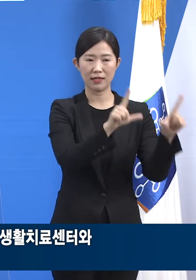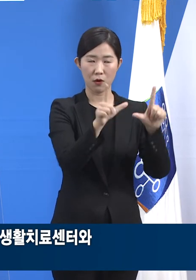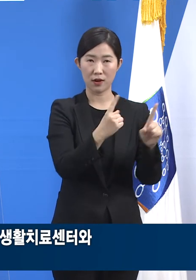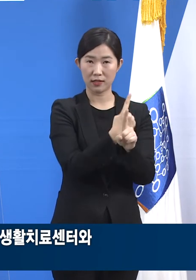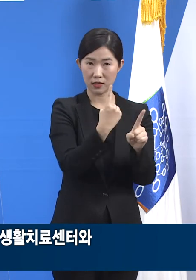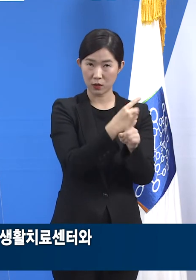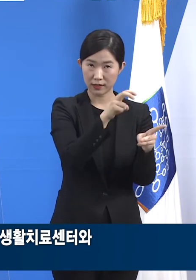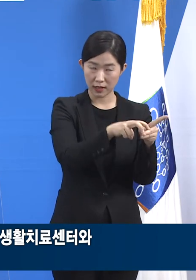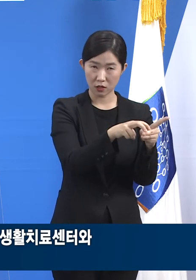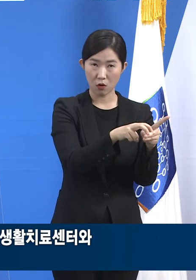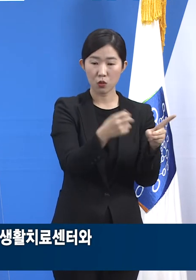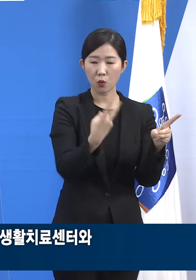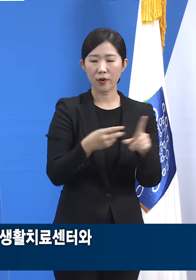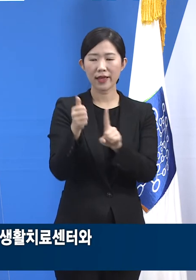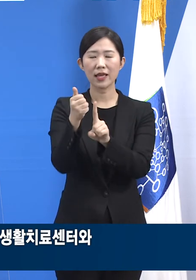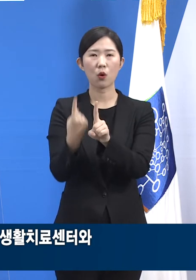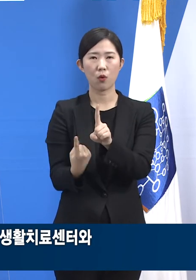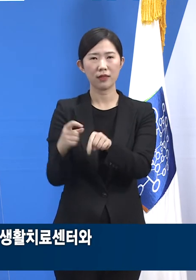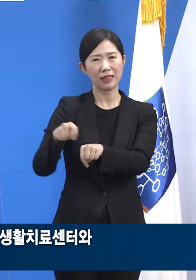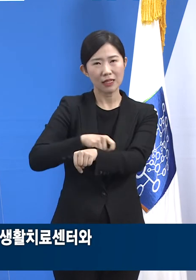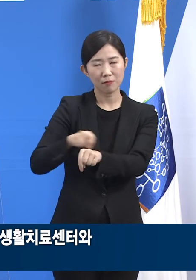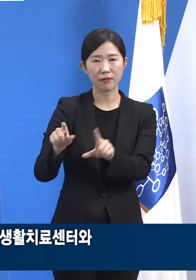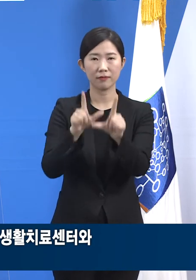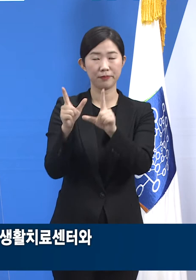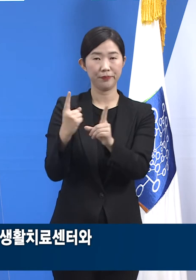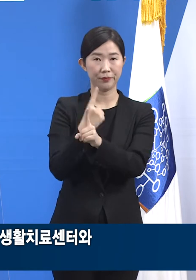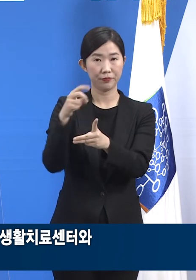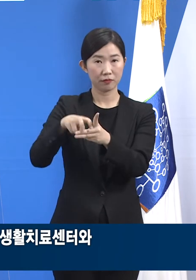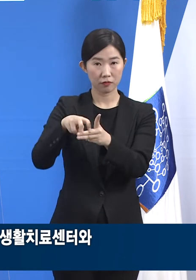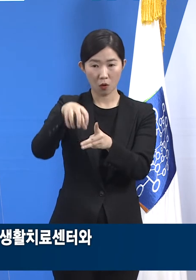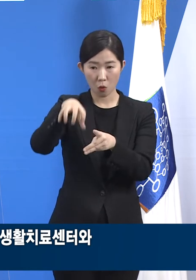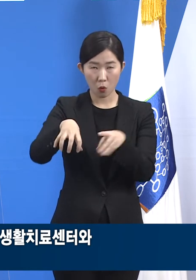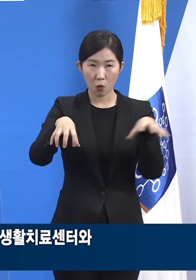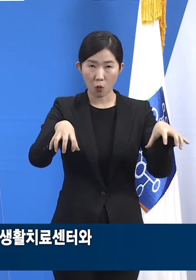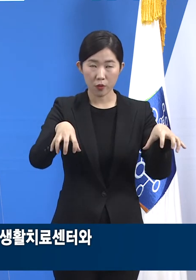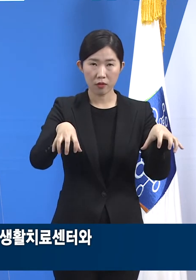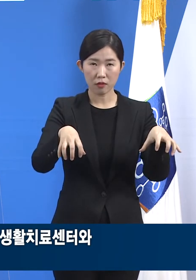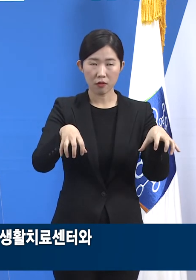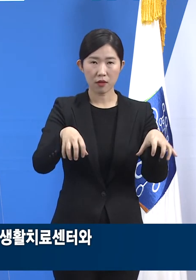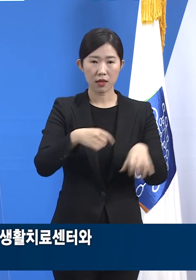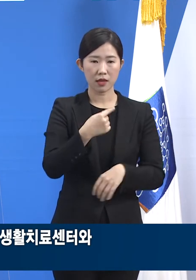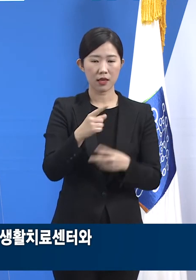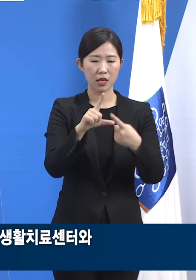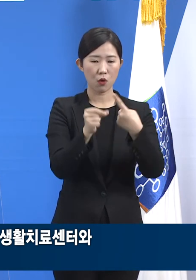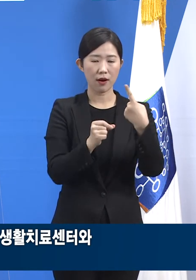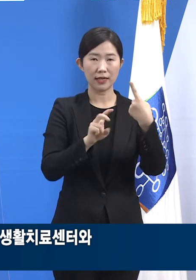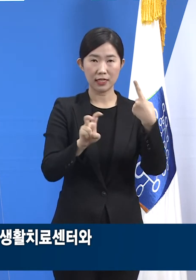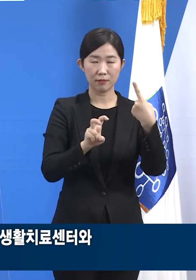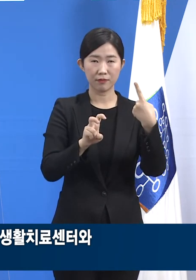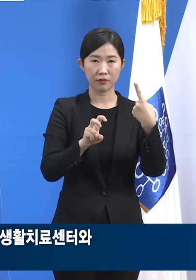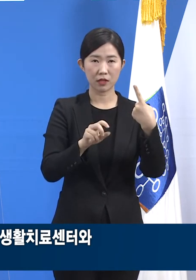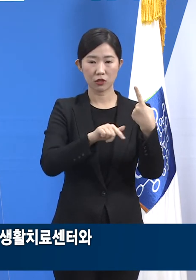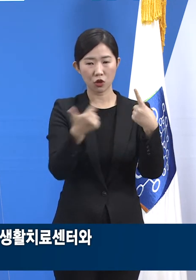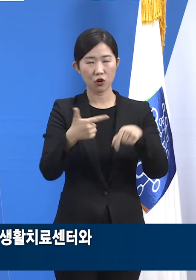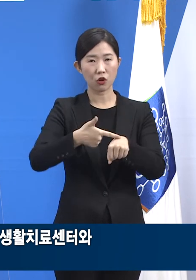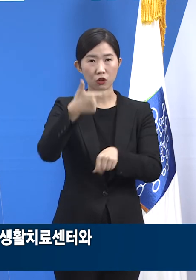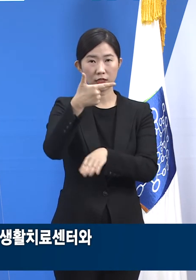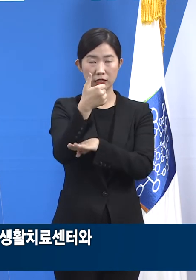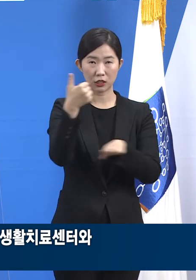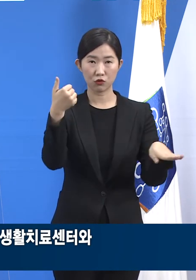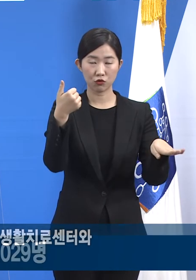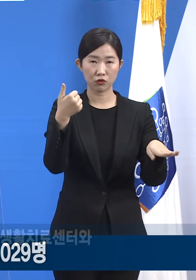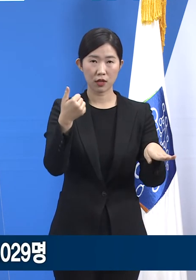제1호 특별생활치료센터에는 1월 20일 18시 기준 863명 입소해